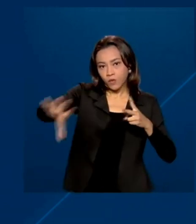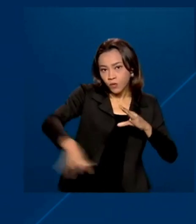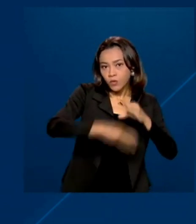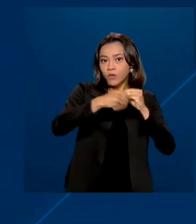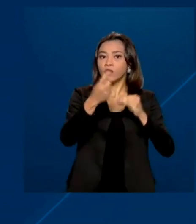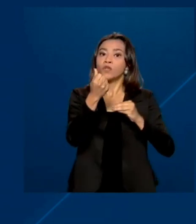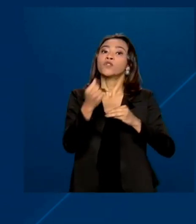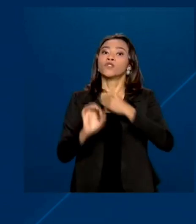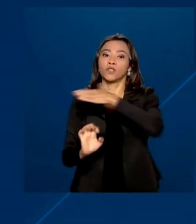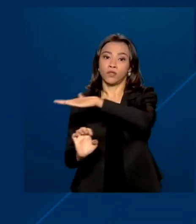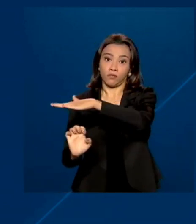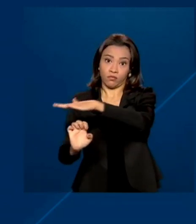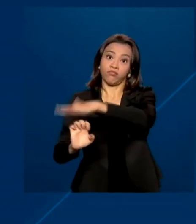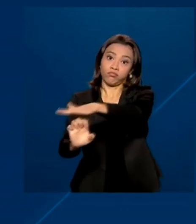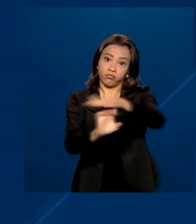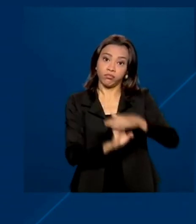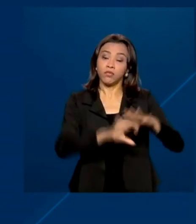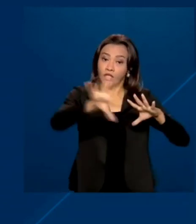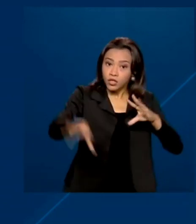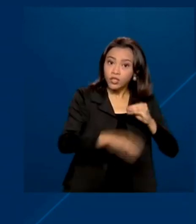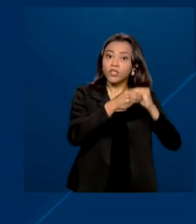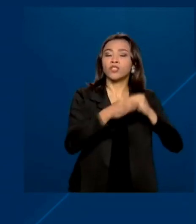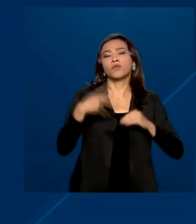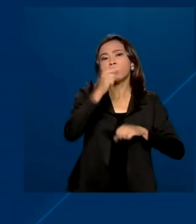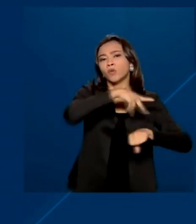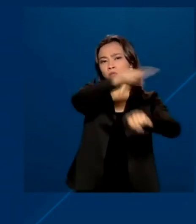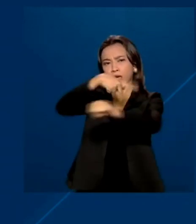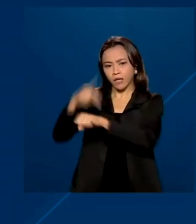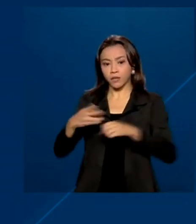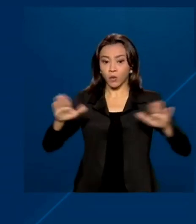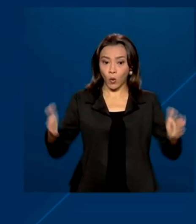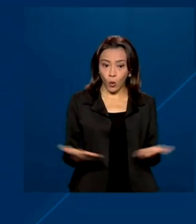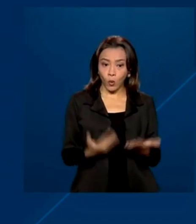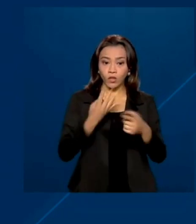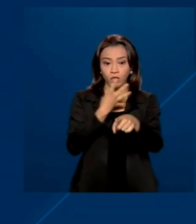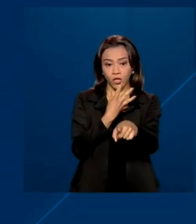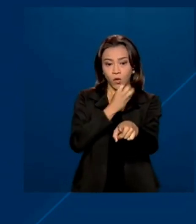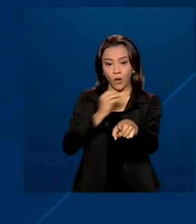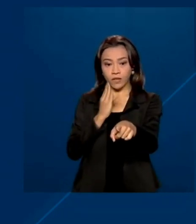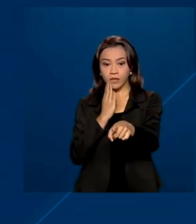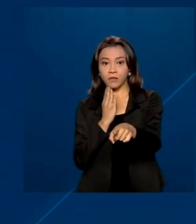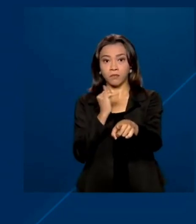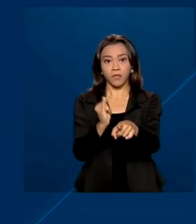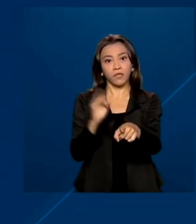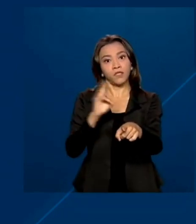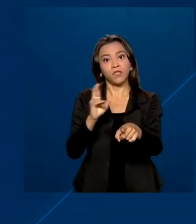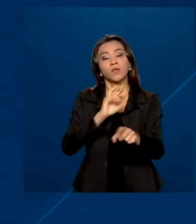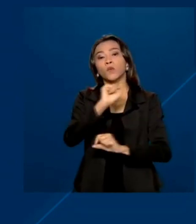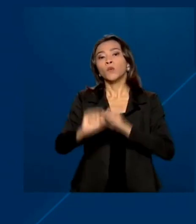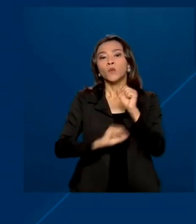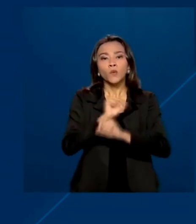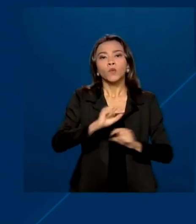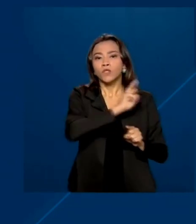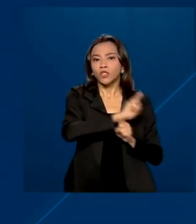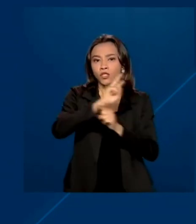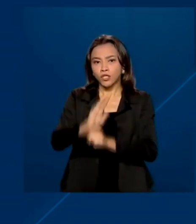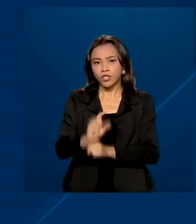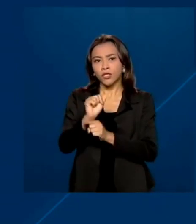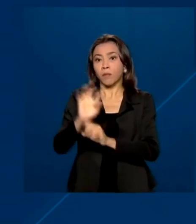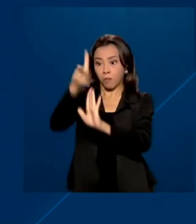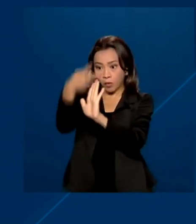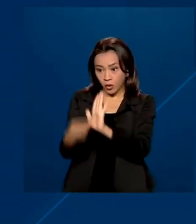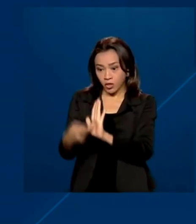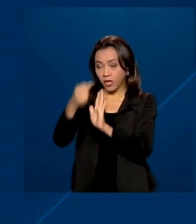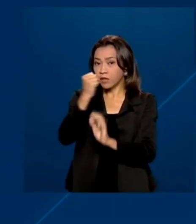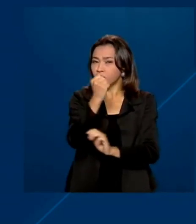internacionais. Hoje, o governo federal conta com mais de 400 bilhões de reais em linhas de crédito para projetos verdes em